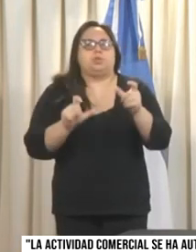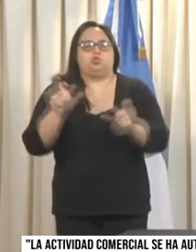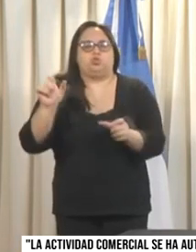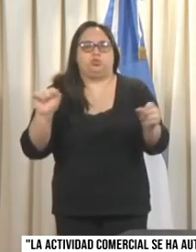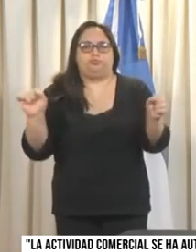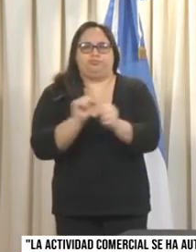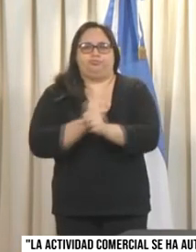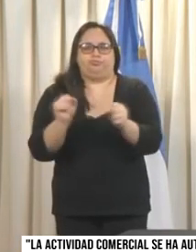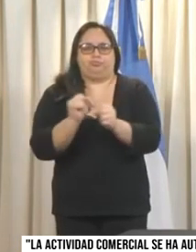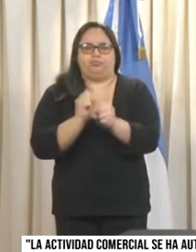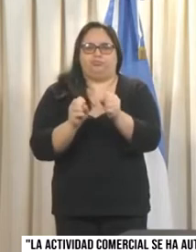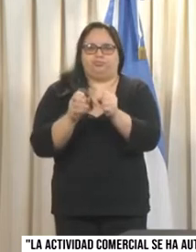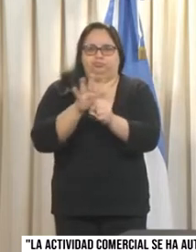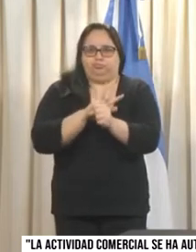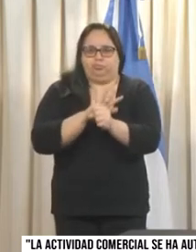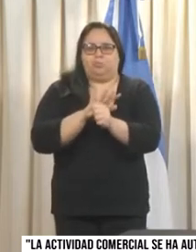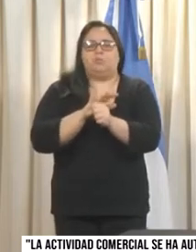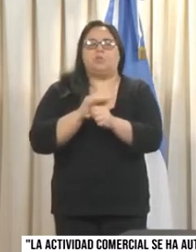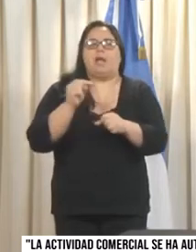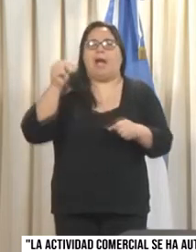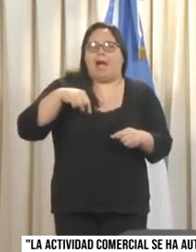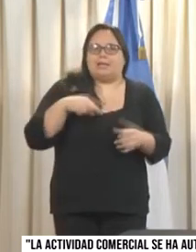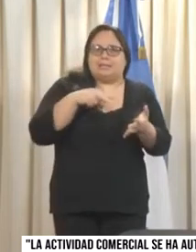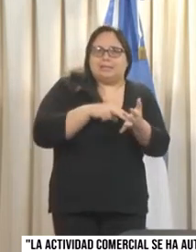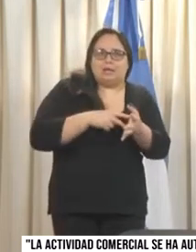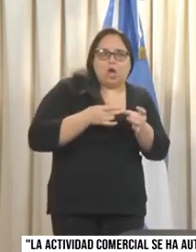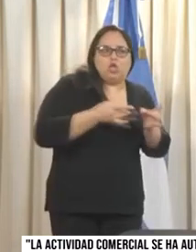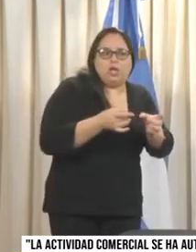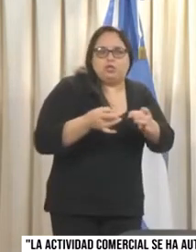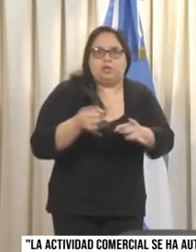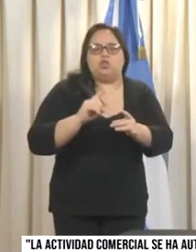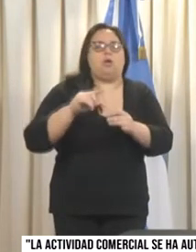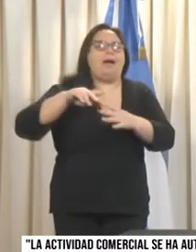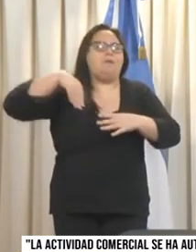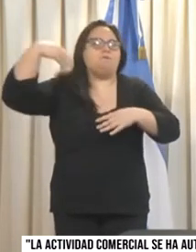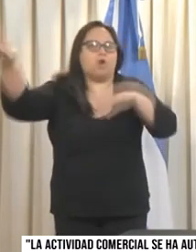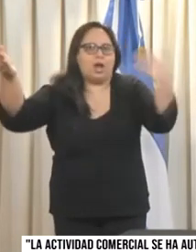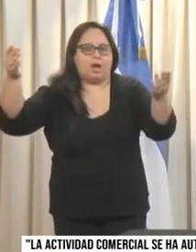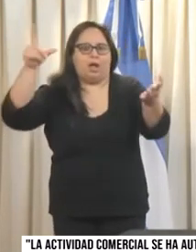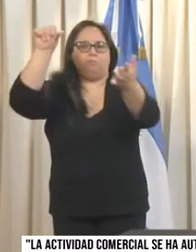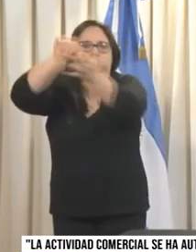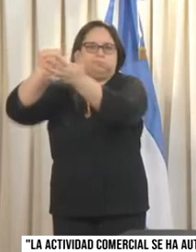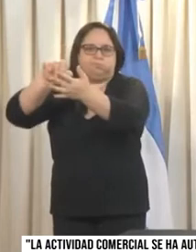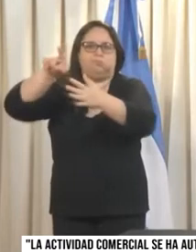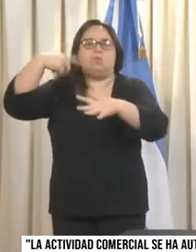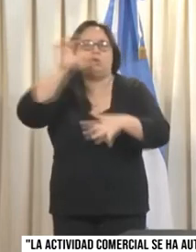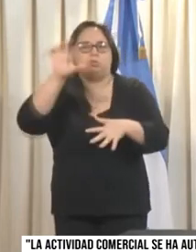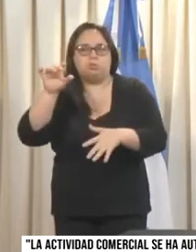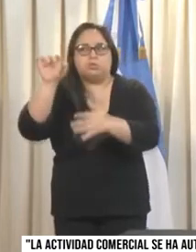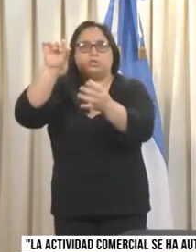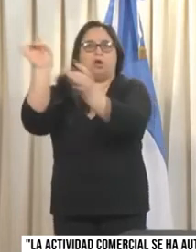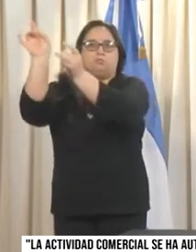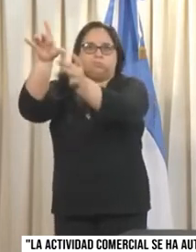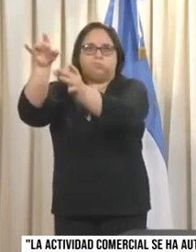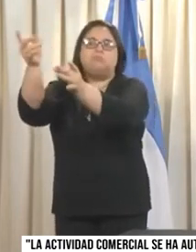4 casos importados, y nos permite, así como ya se anunciaron semanas anteriores, días anteriores, la posibilidad de nuevas